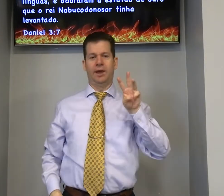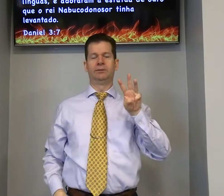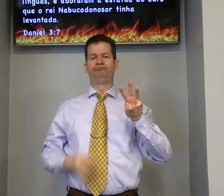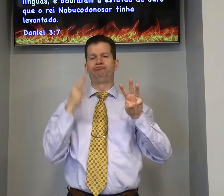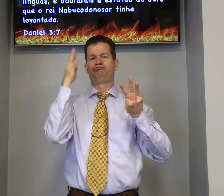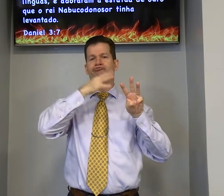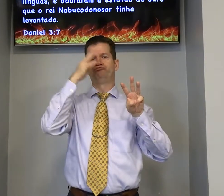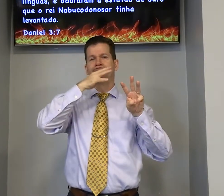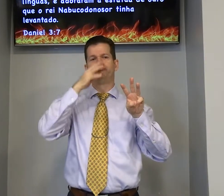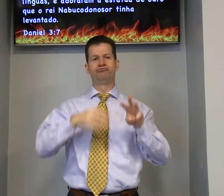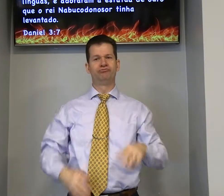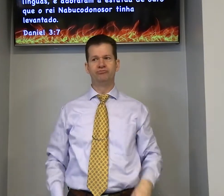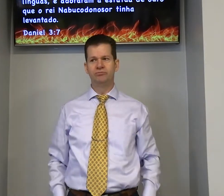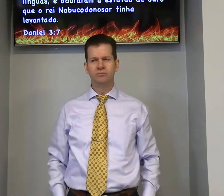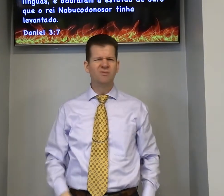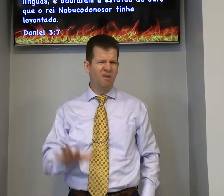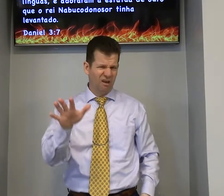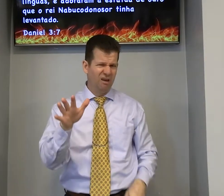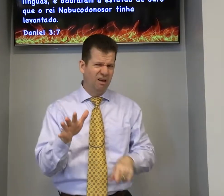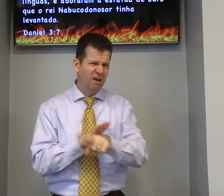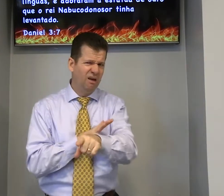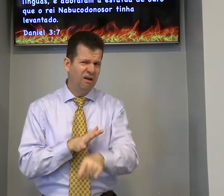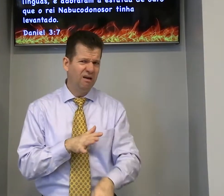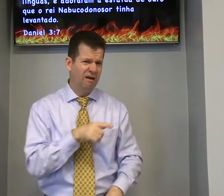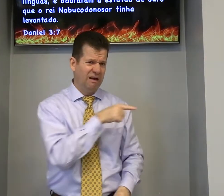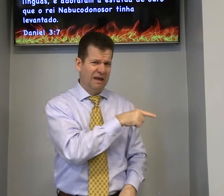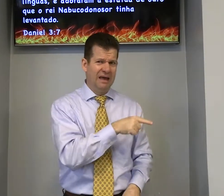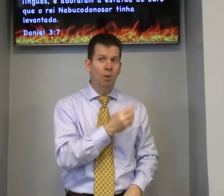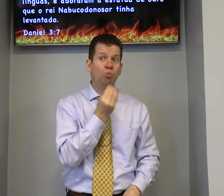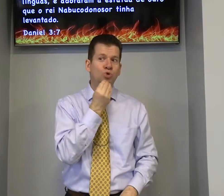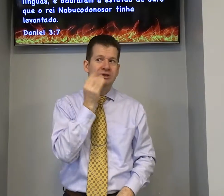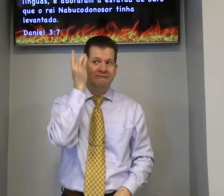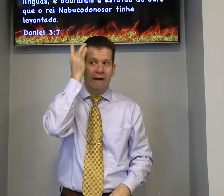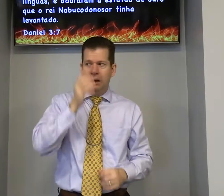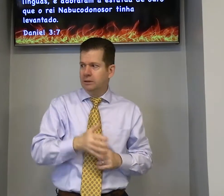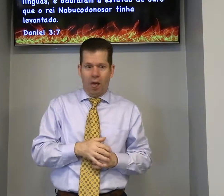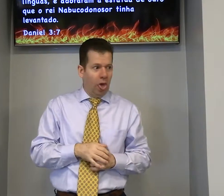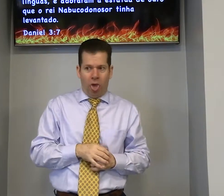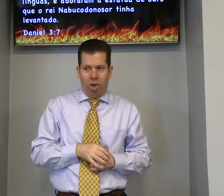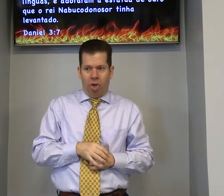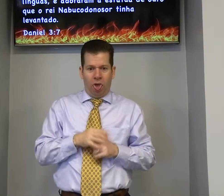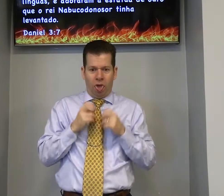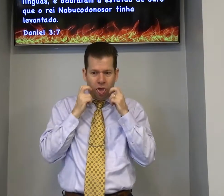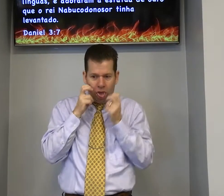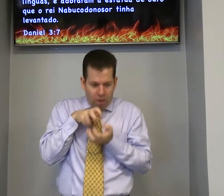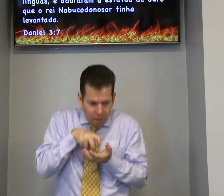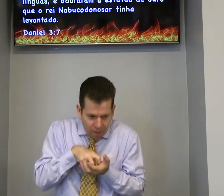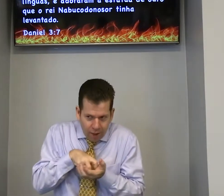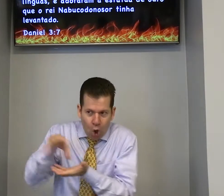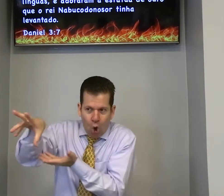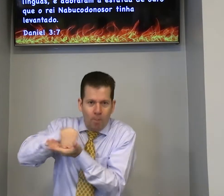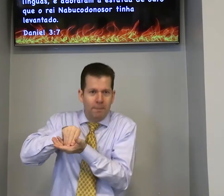prostraram os três temosos ficaram em pé pergunta eles podiam facilmente se